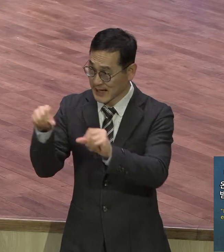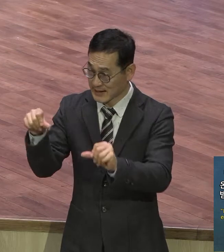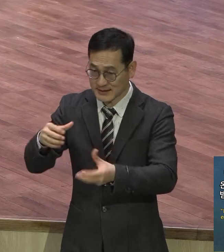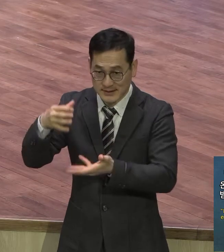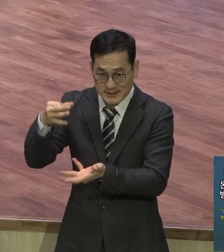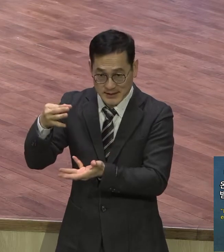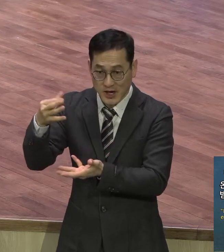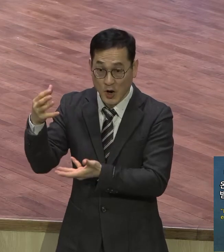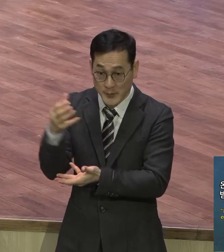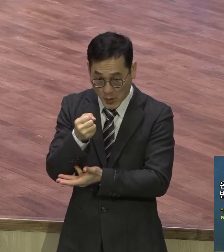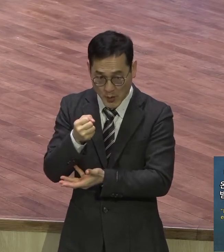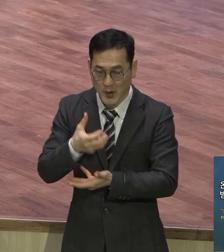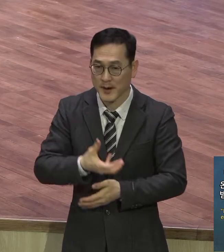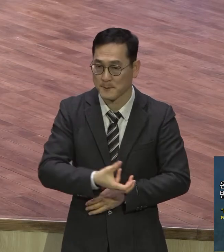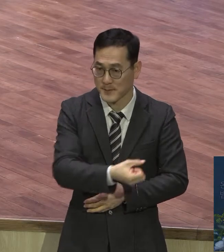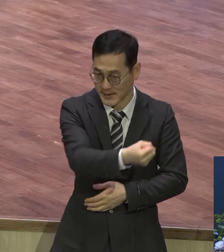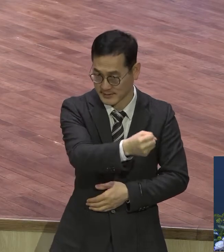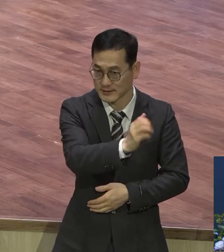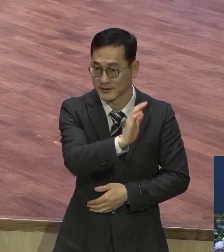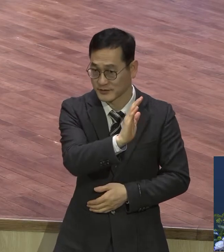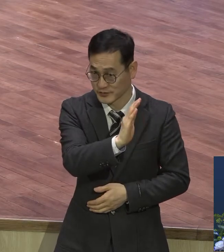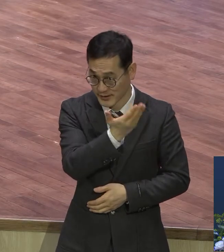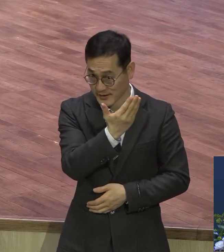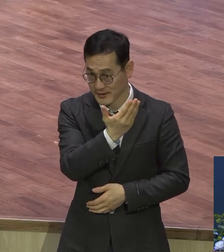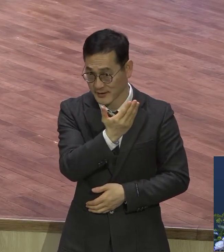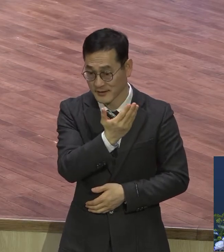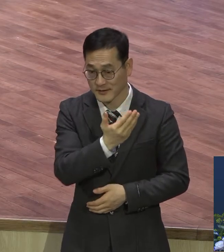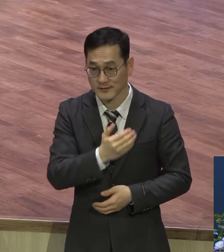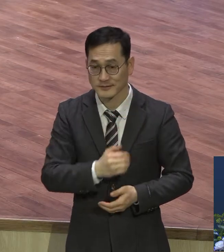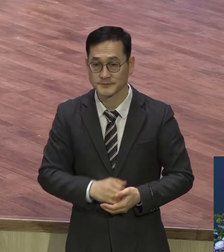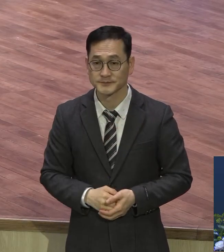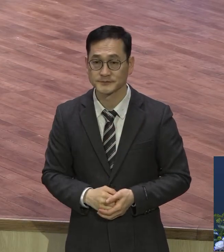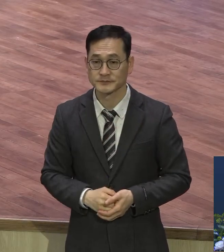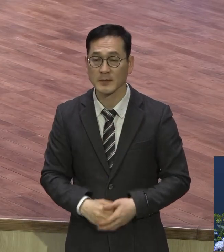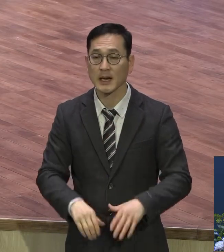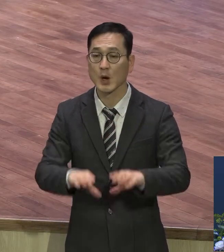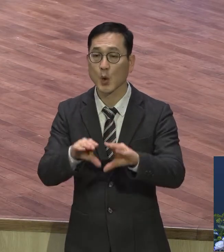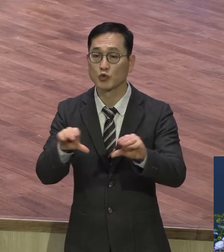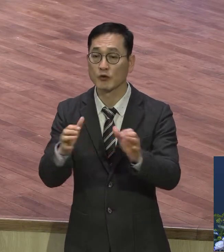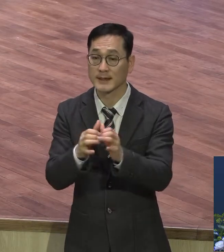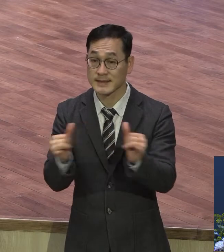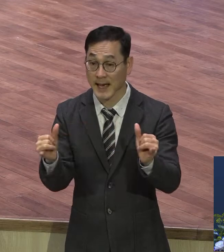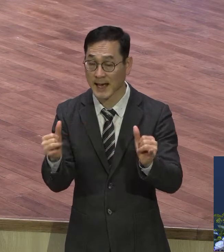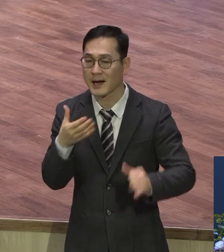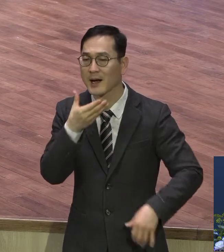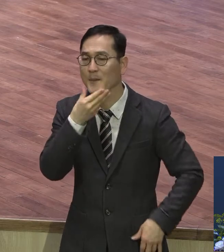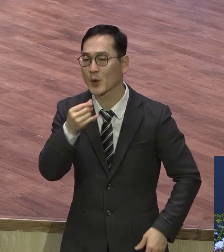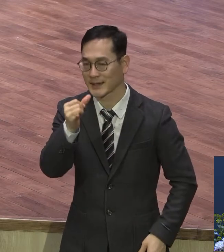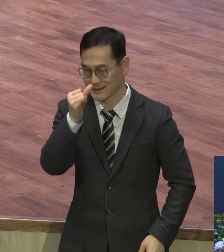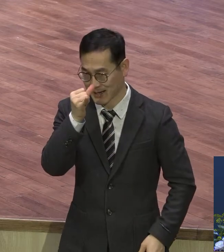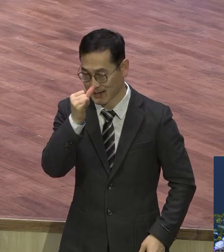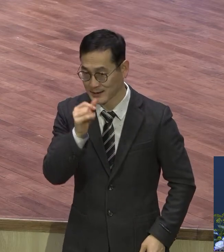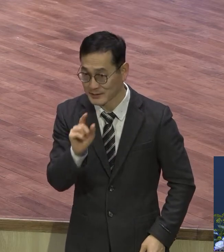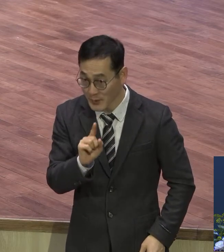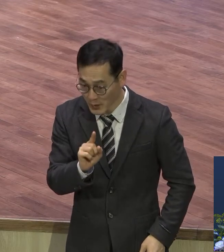온유한자의 복이 있다. 흔히 성경에 나와 있는 말씀 중에 그 뜻이 가지고 있는